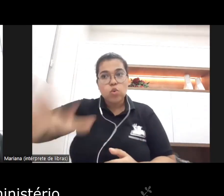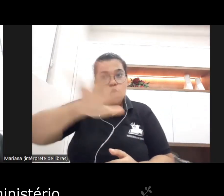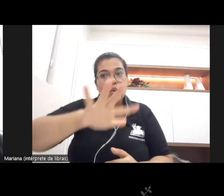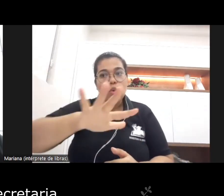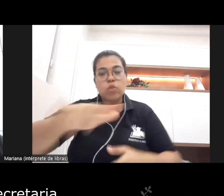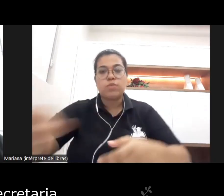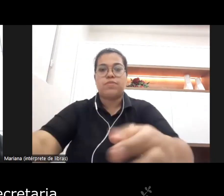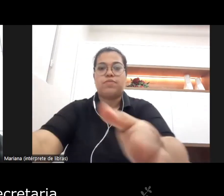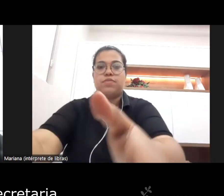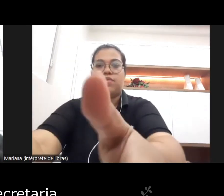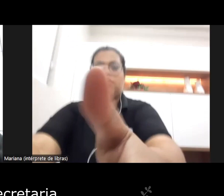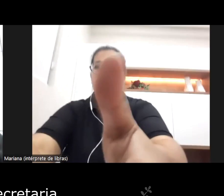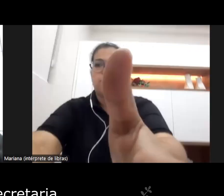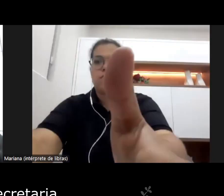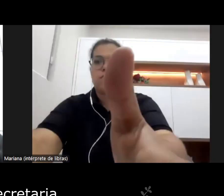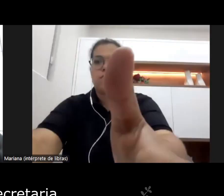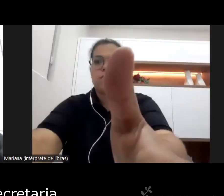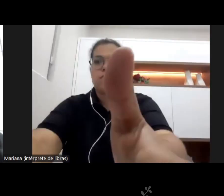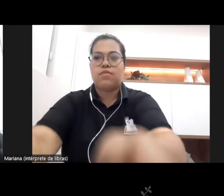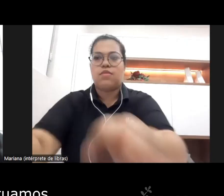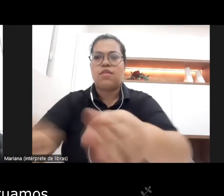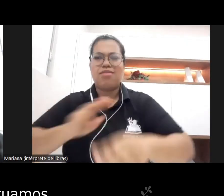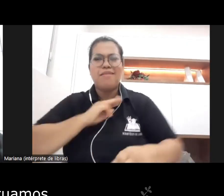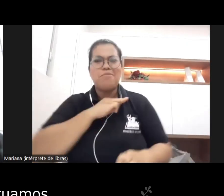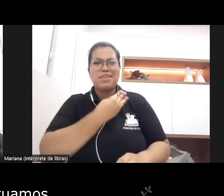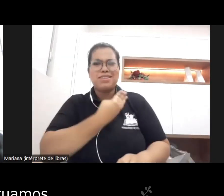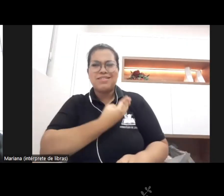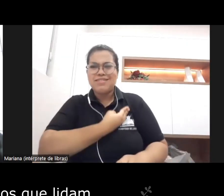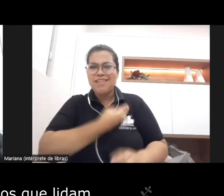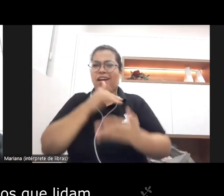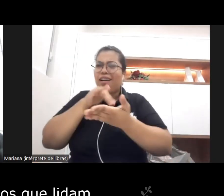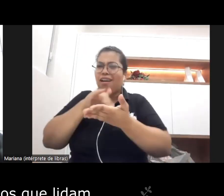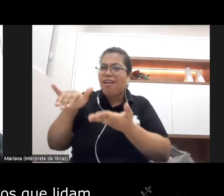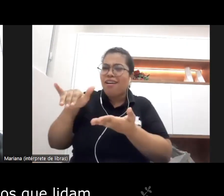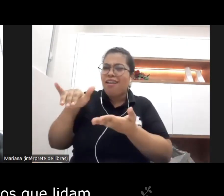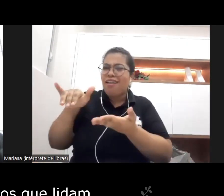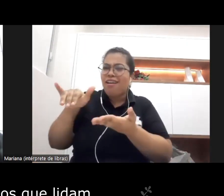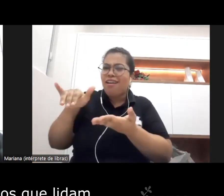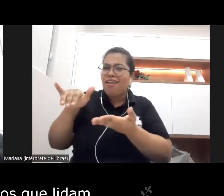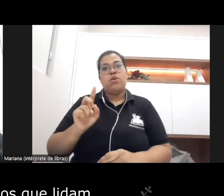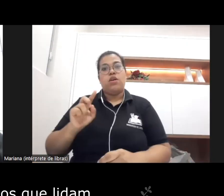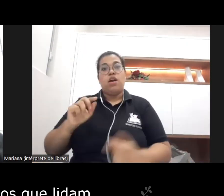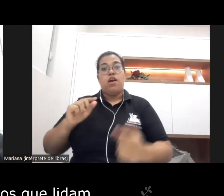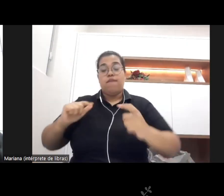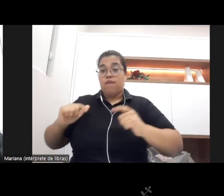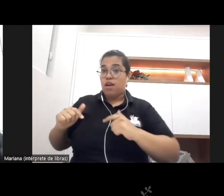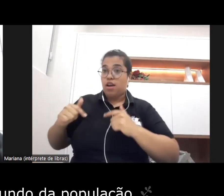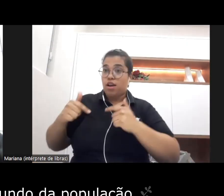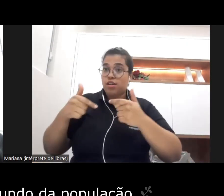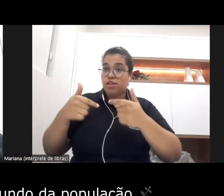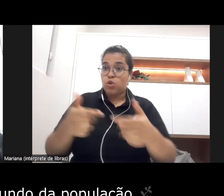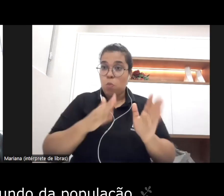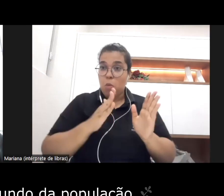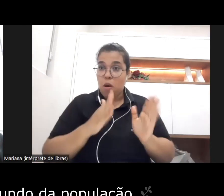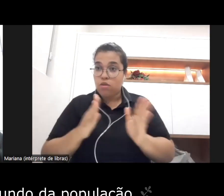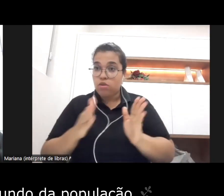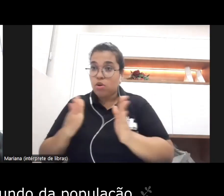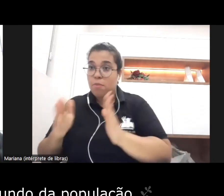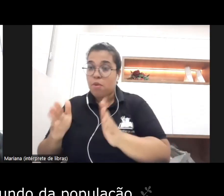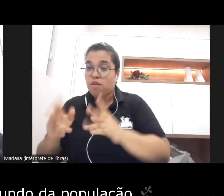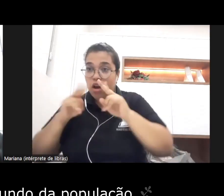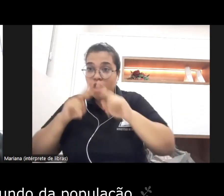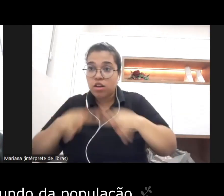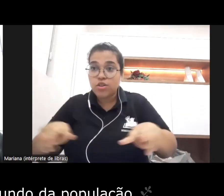ministério não é secretaria nós atuamos em processos que lidam com a visão de